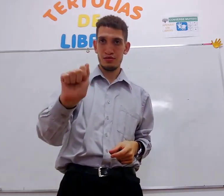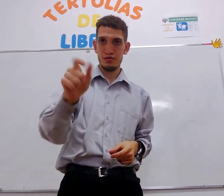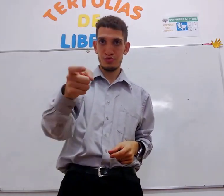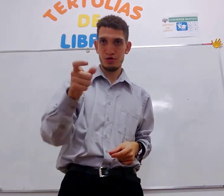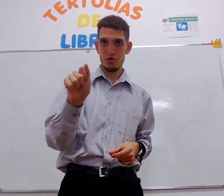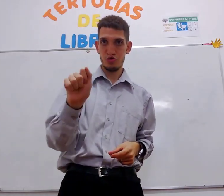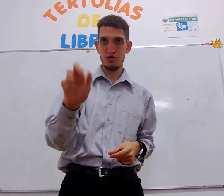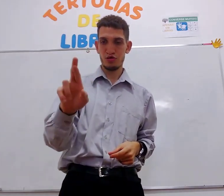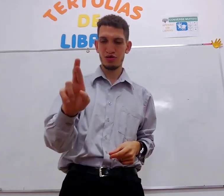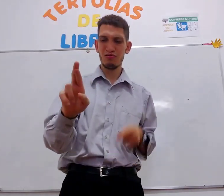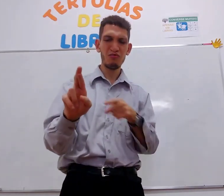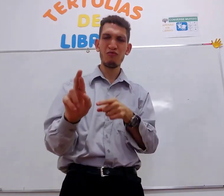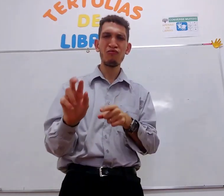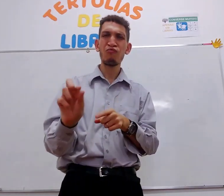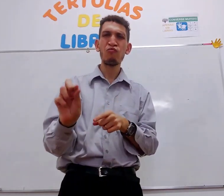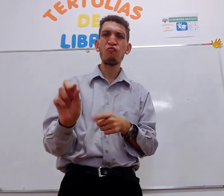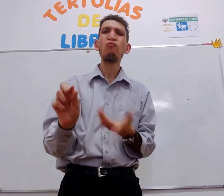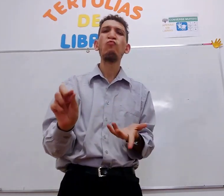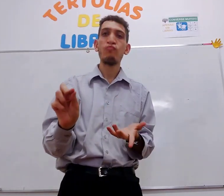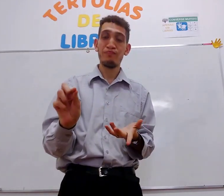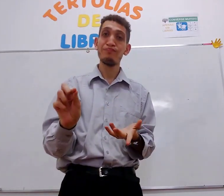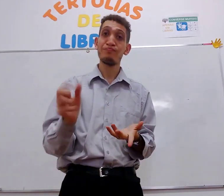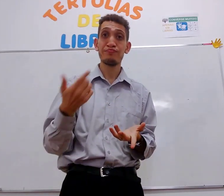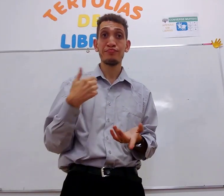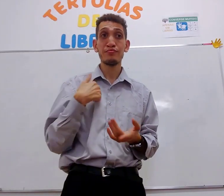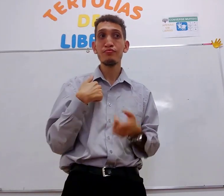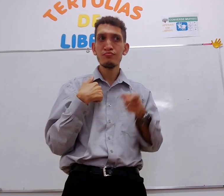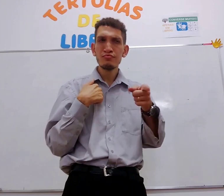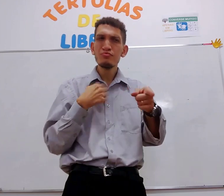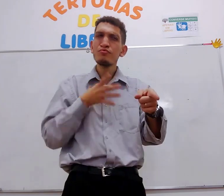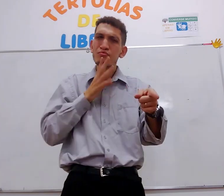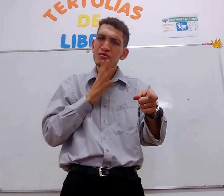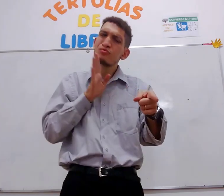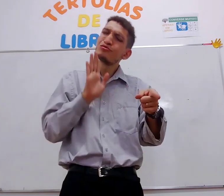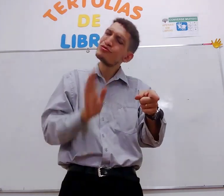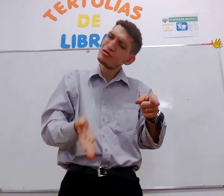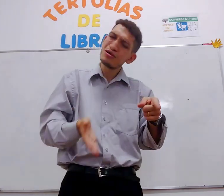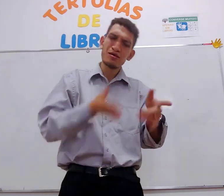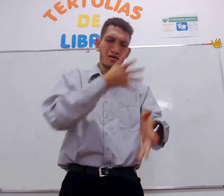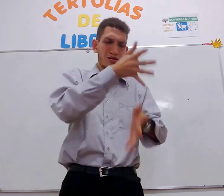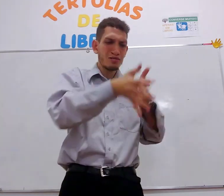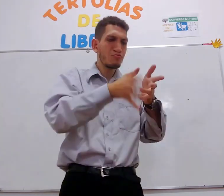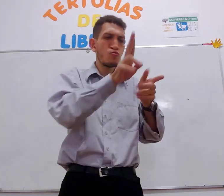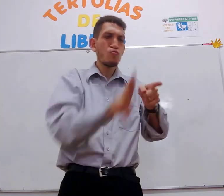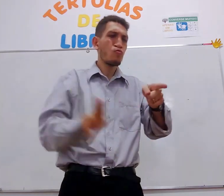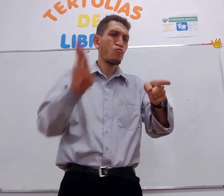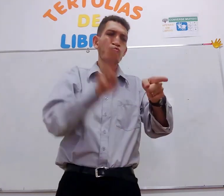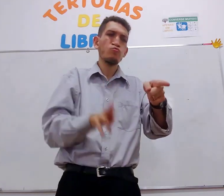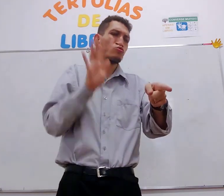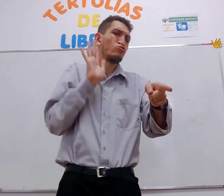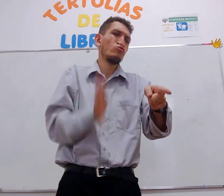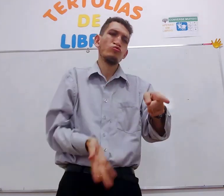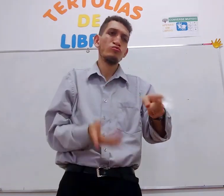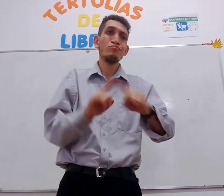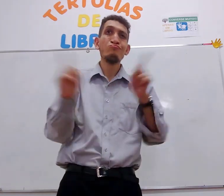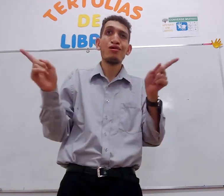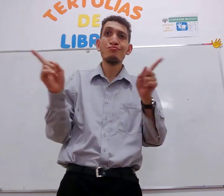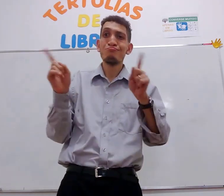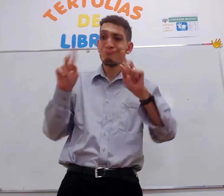relaxar, isso que é, você conhecer já, sinalizar,